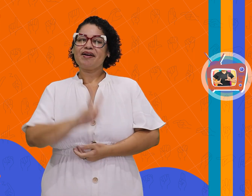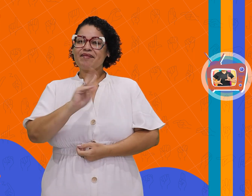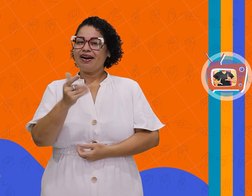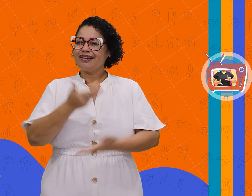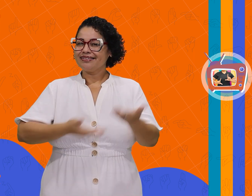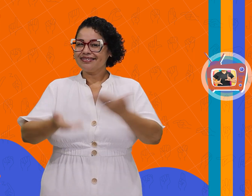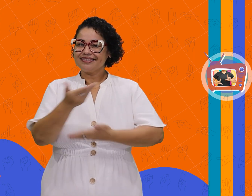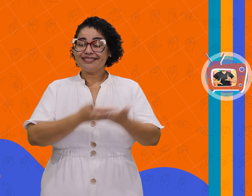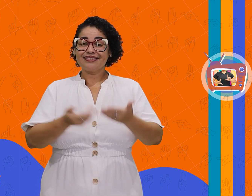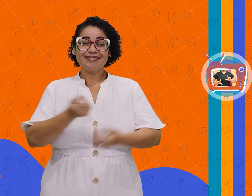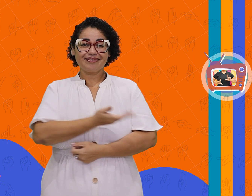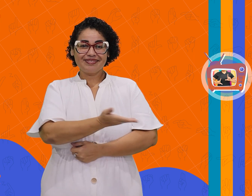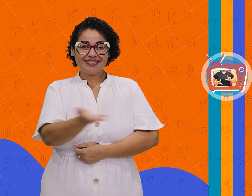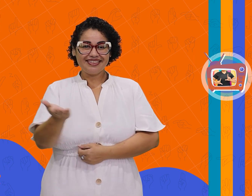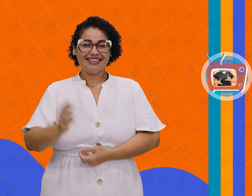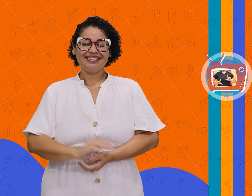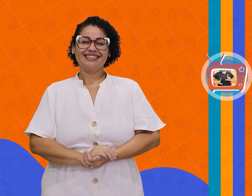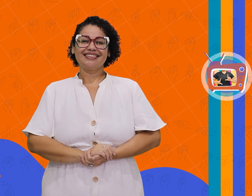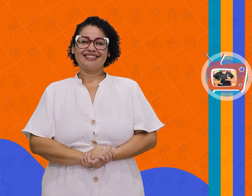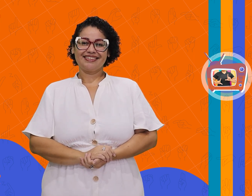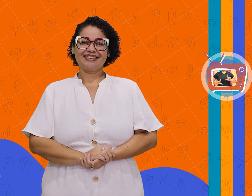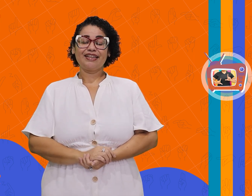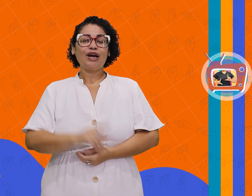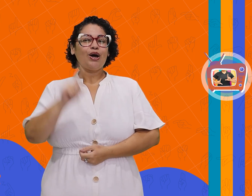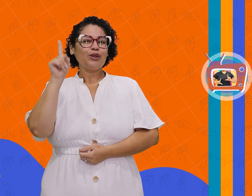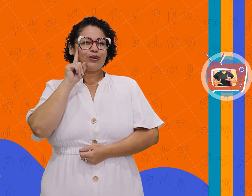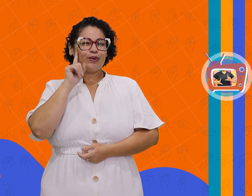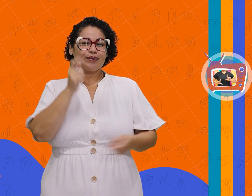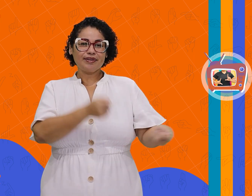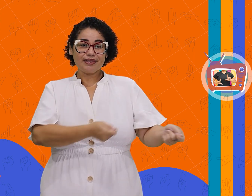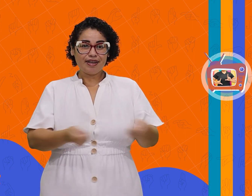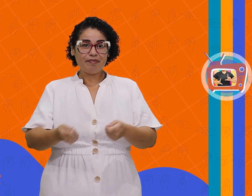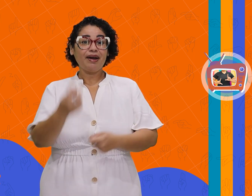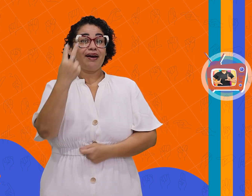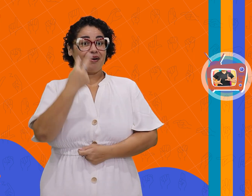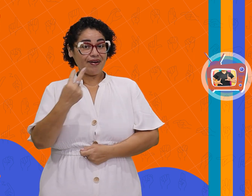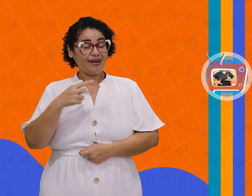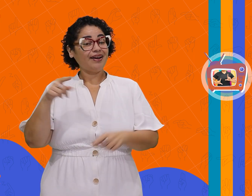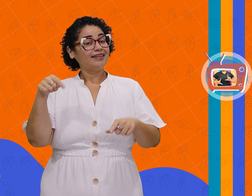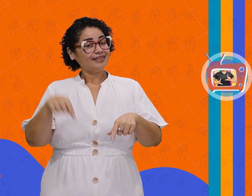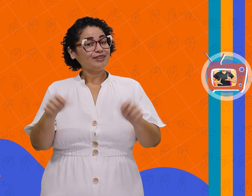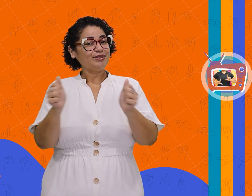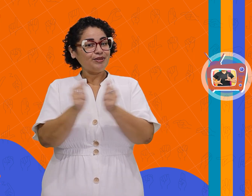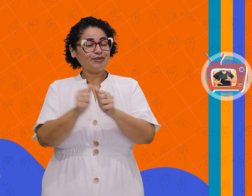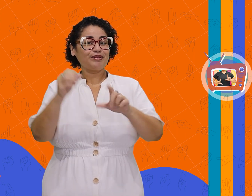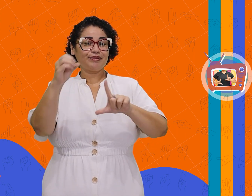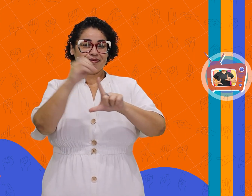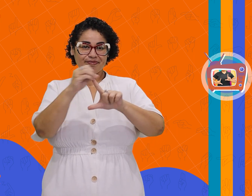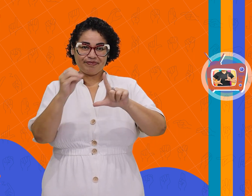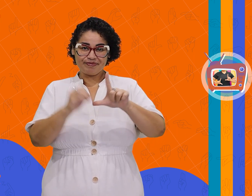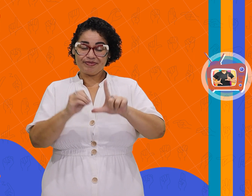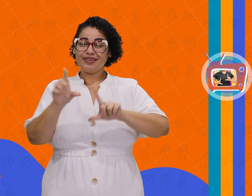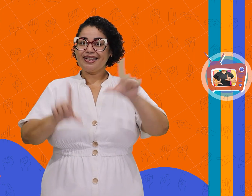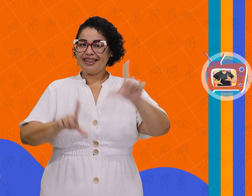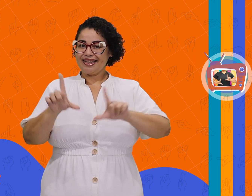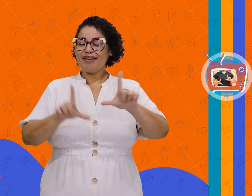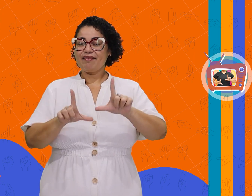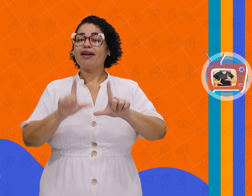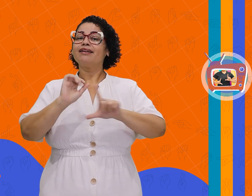compartilhados com vocês. Nos acampanhe toda semana aqui na TV UFG e em nosso